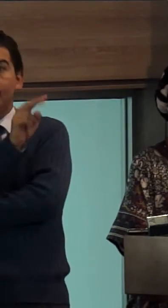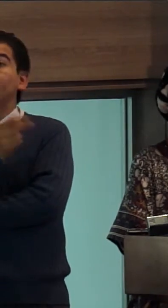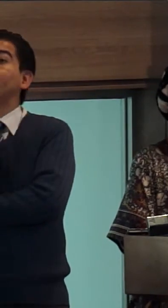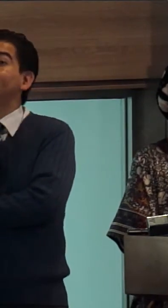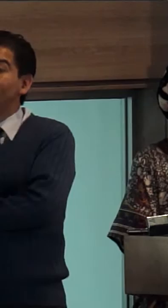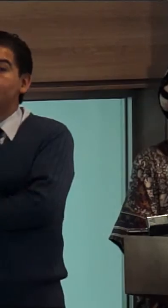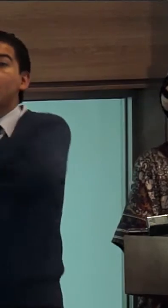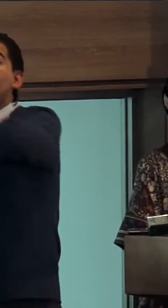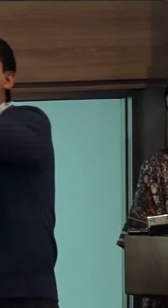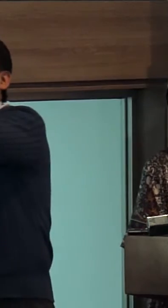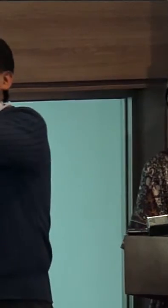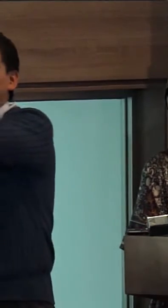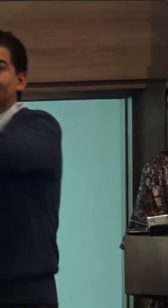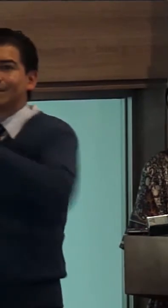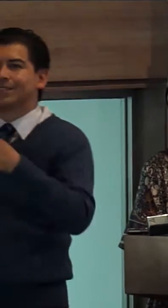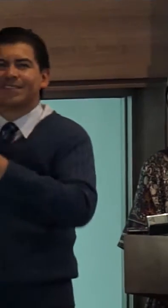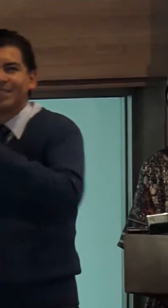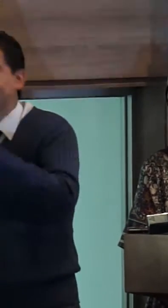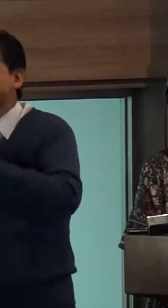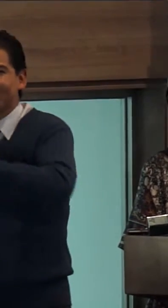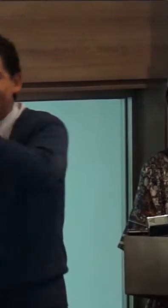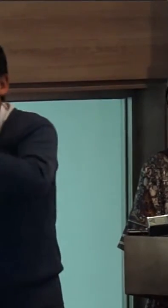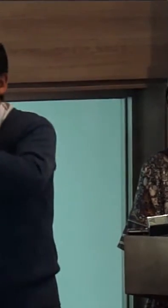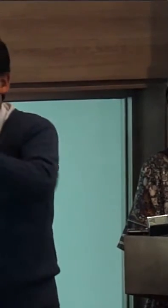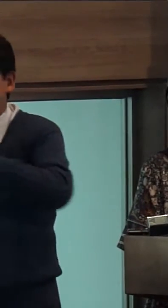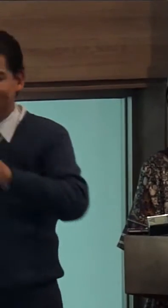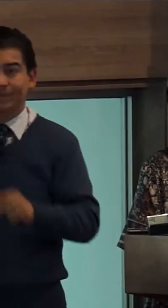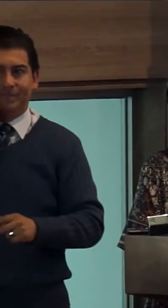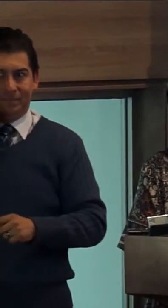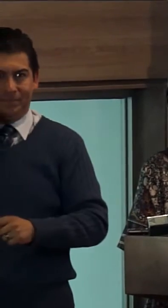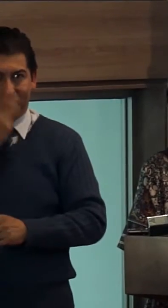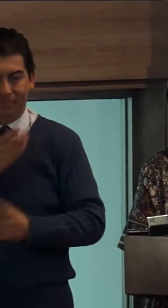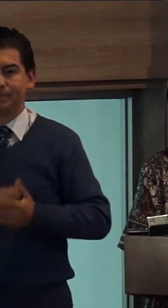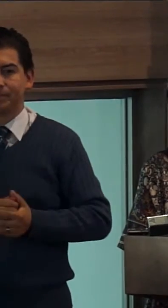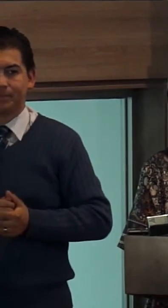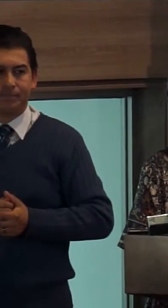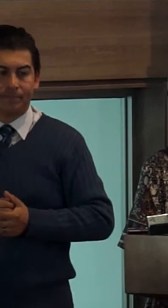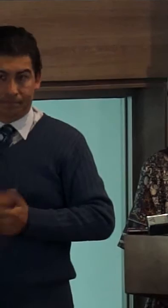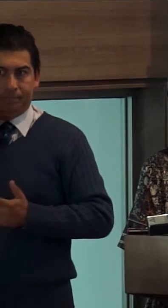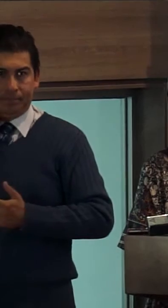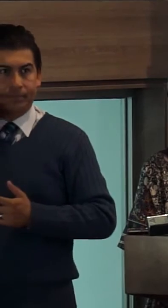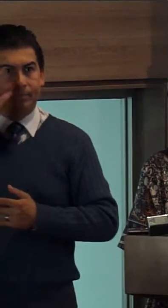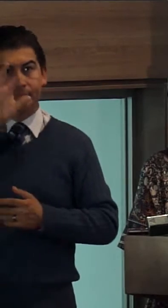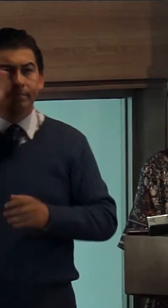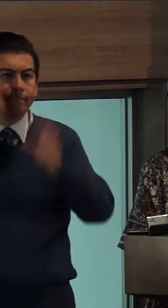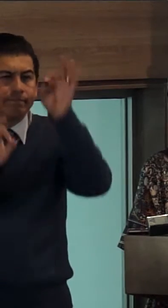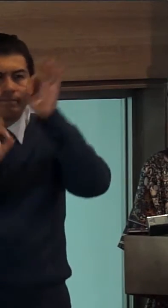difunde en esos programas entre las 3 y las 6 de la tarde Los hallazgos de la investigación